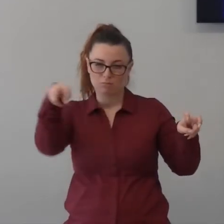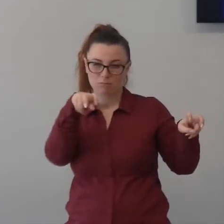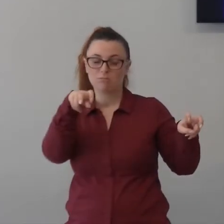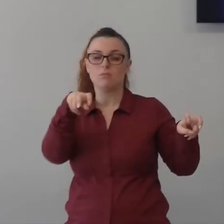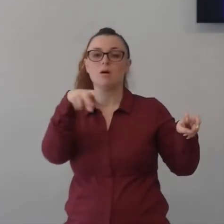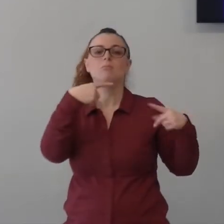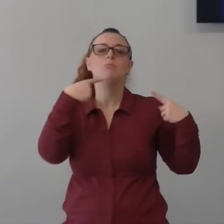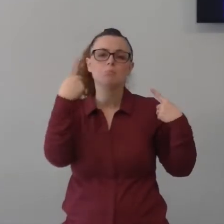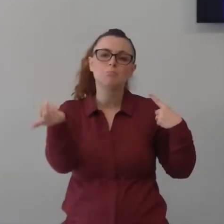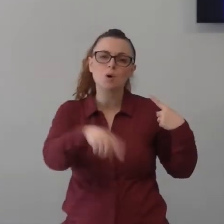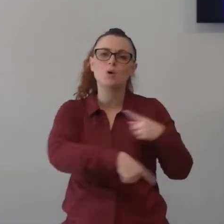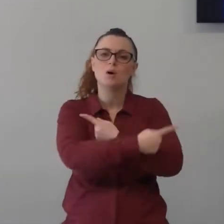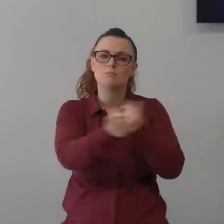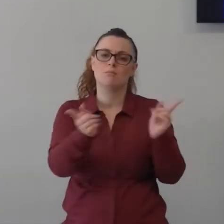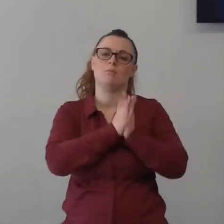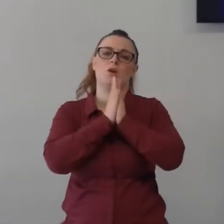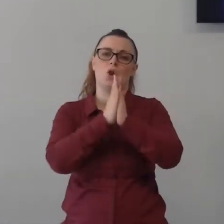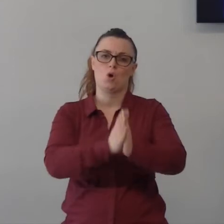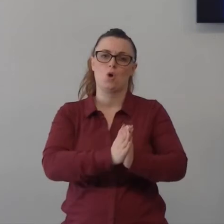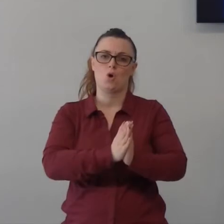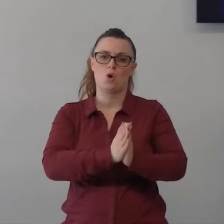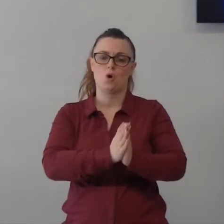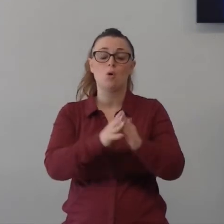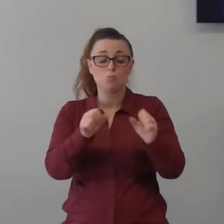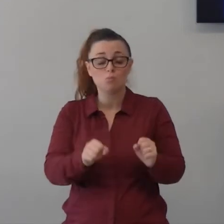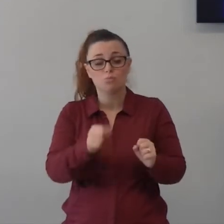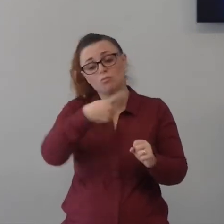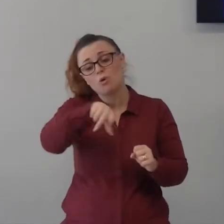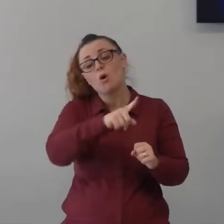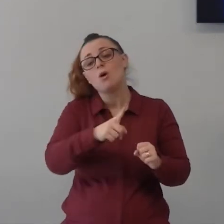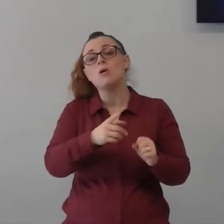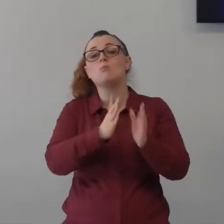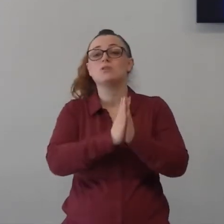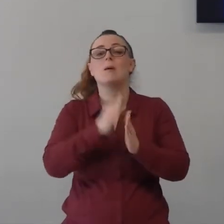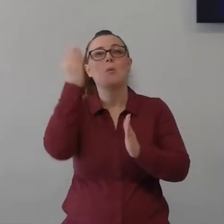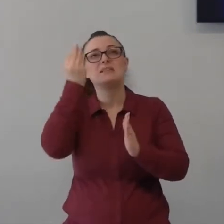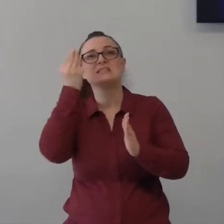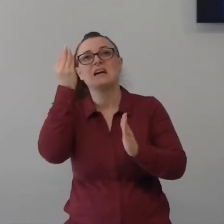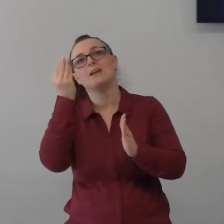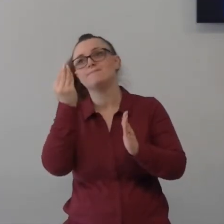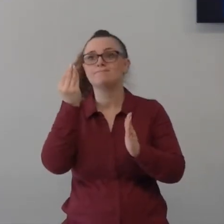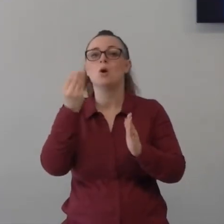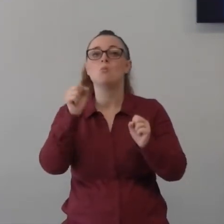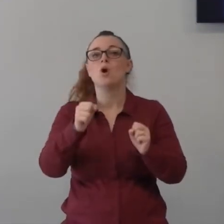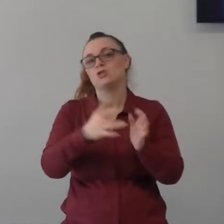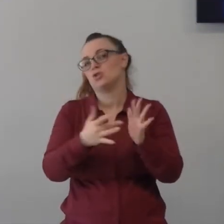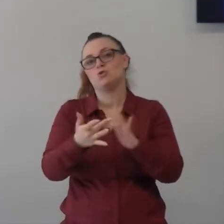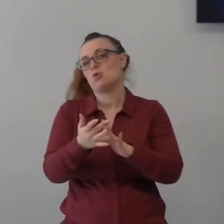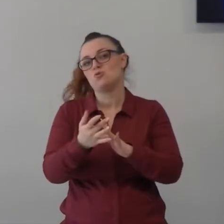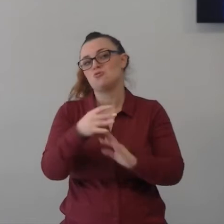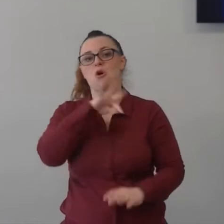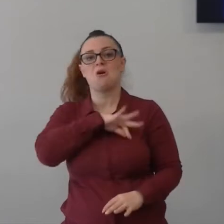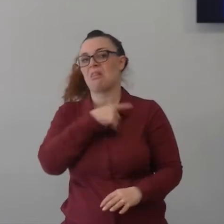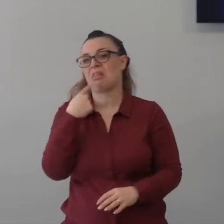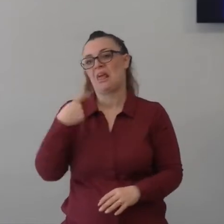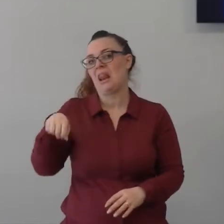che non si interessi alla vita di tutti i giorni non lo è mai non è mai disinteressato è probabile che Gesù